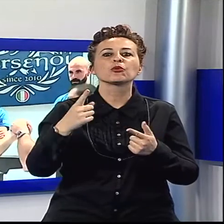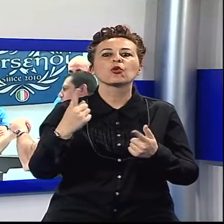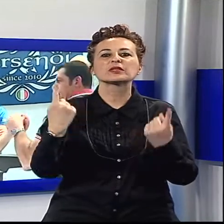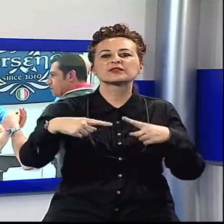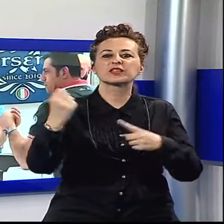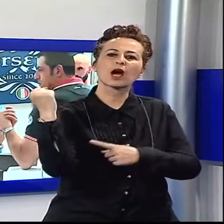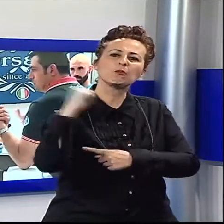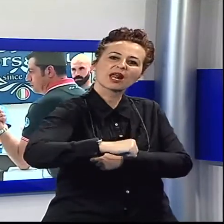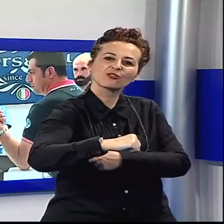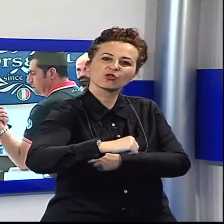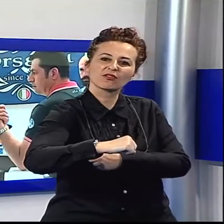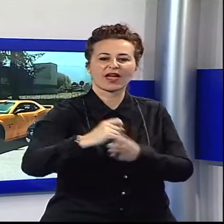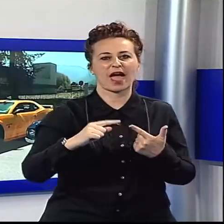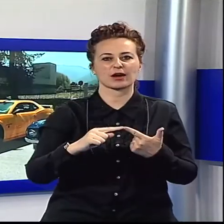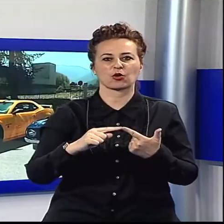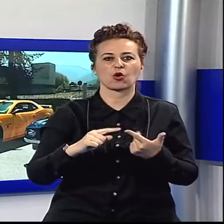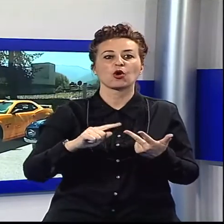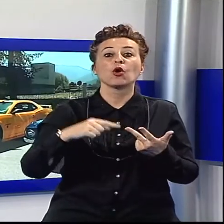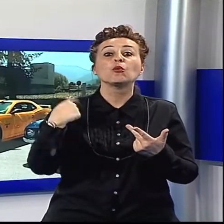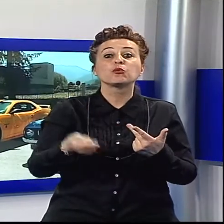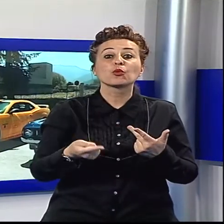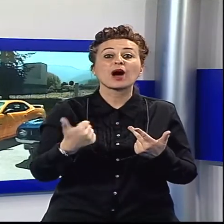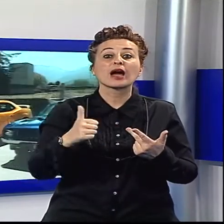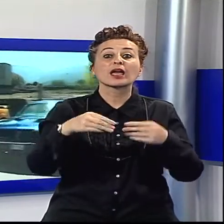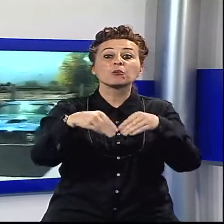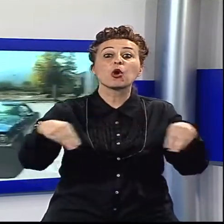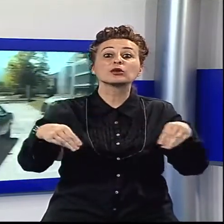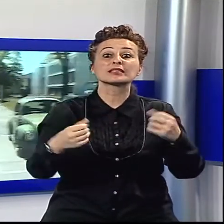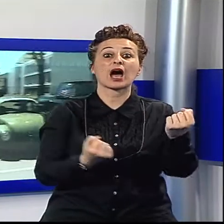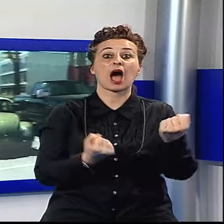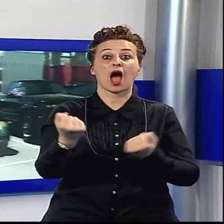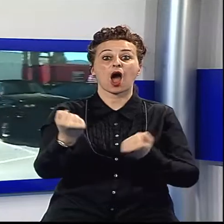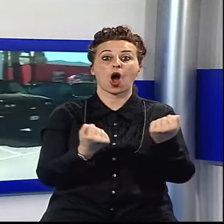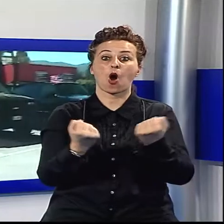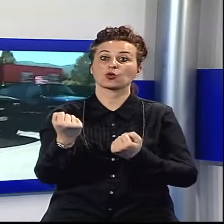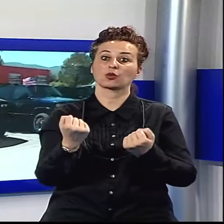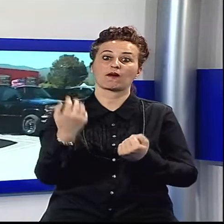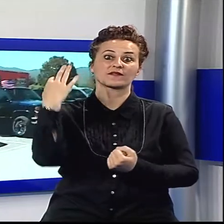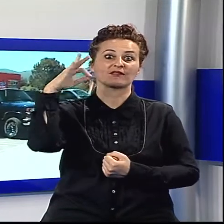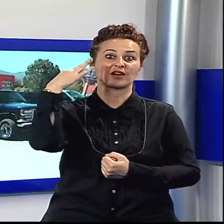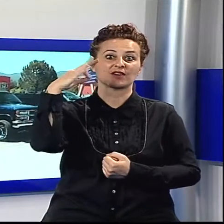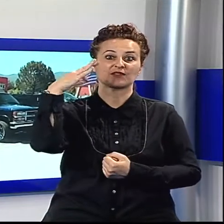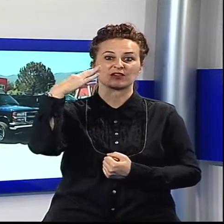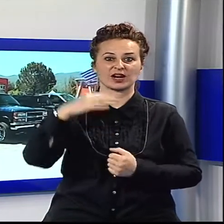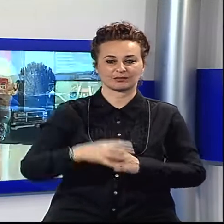cura dell'omonima federazione e una sorprendente mostra di auto che non si vedono spesso sulle nostre strade.